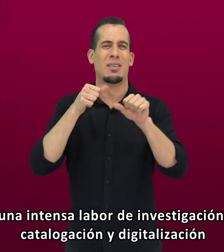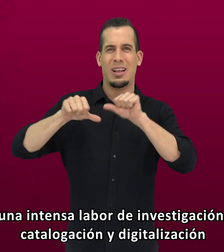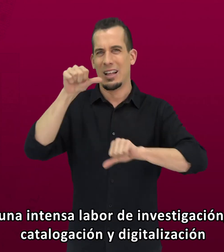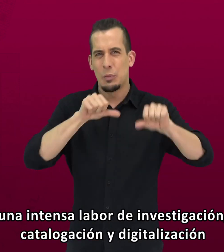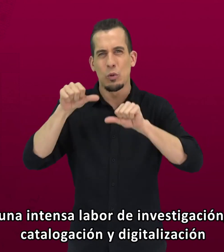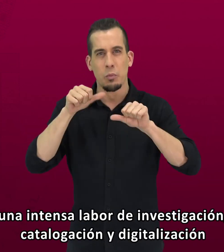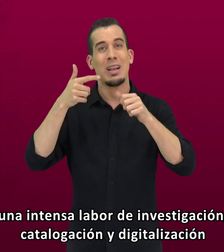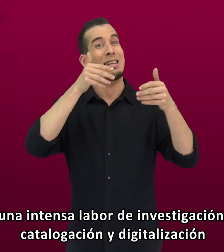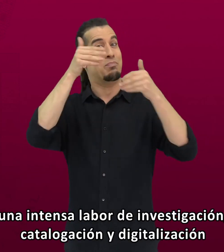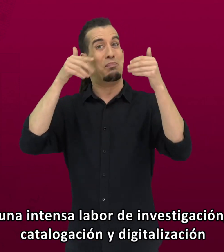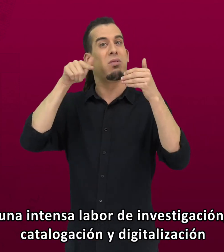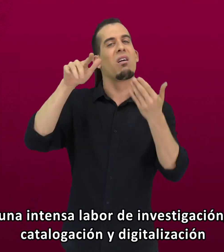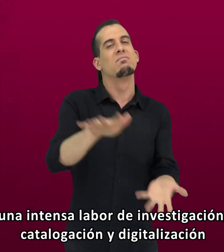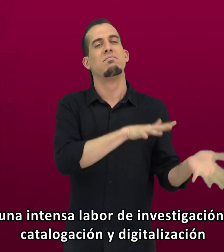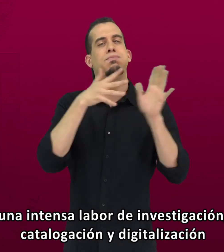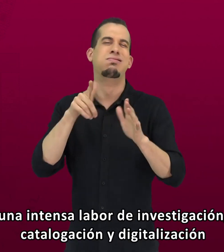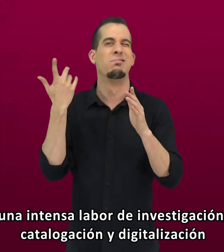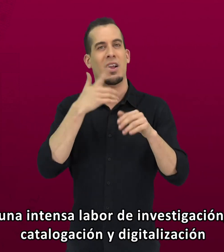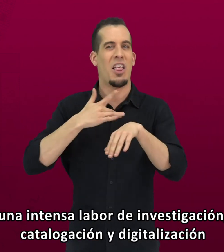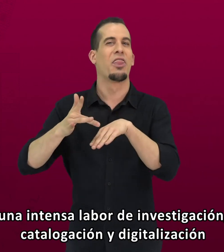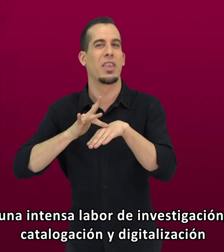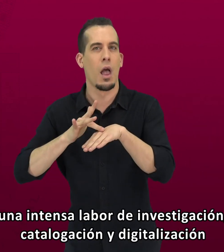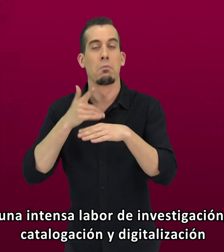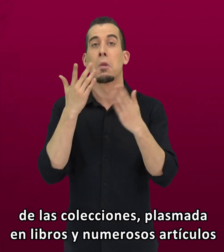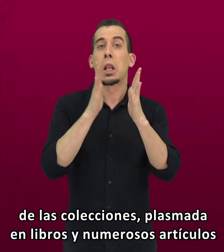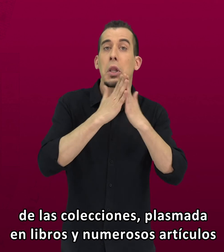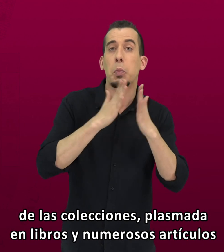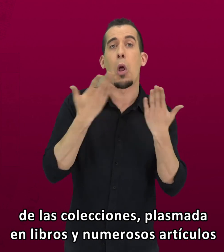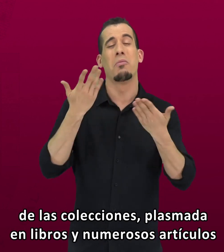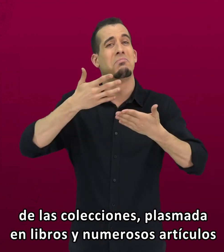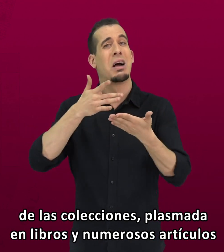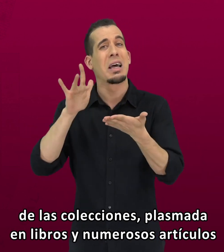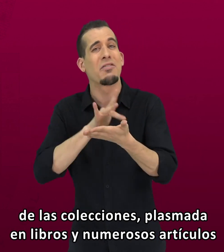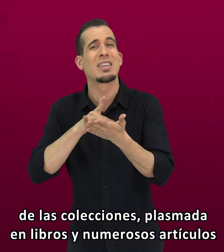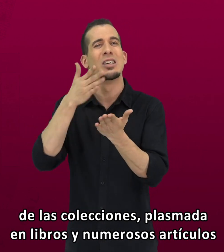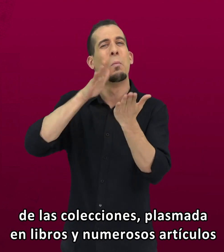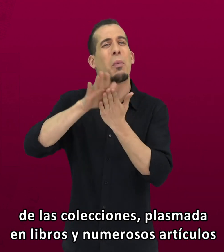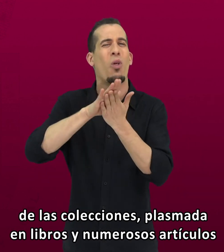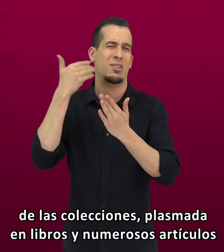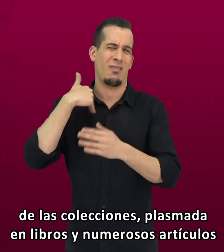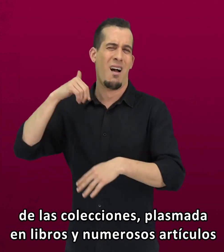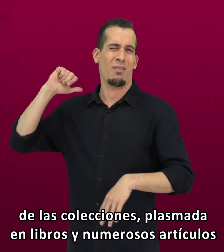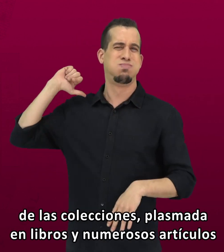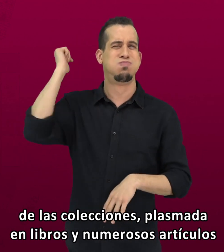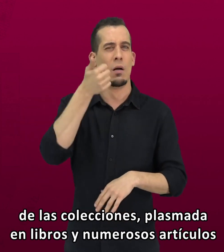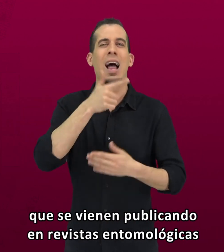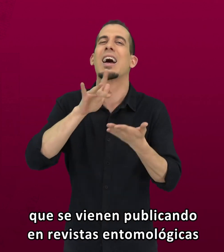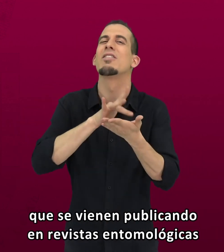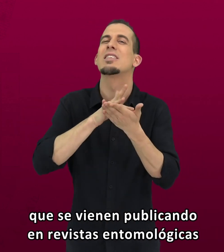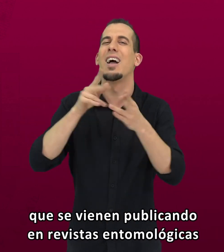intensa labor de investigación, catalogación y digitalización de las colecciones, plasmada en libros y numerosos artículos que se vienen